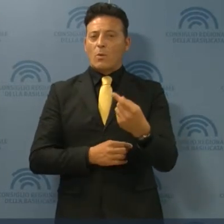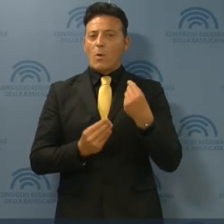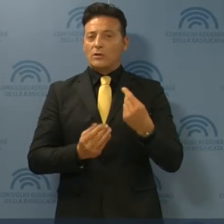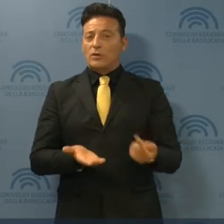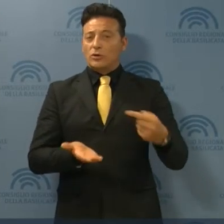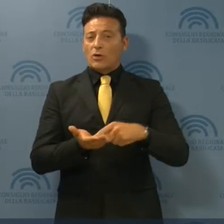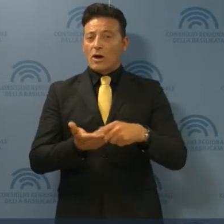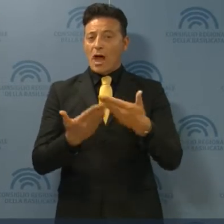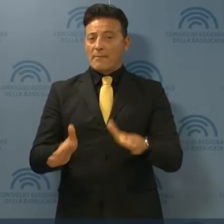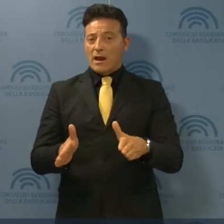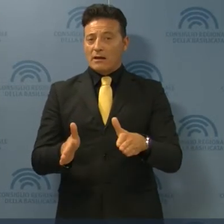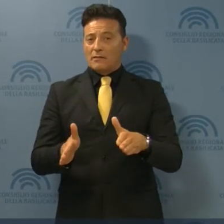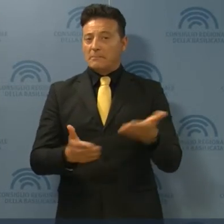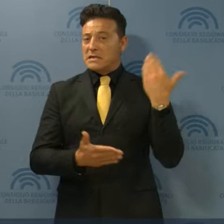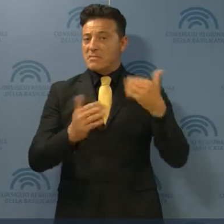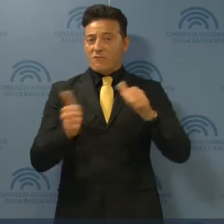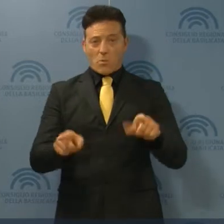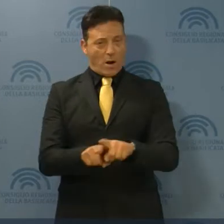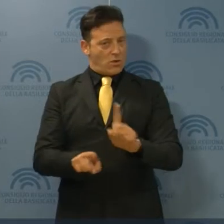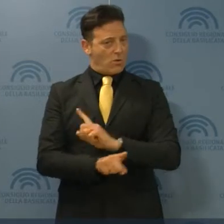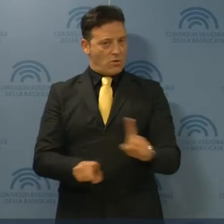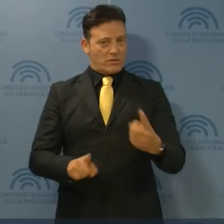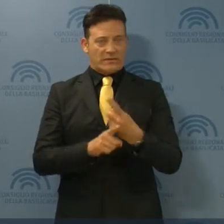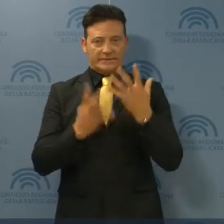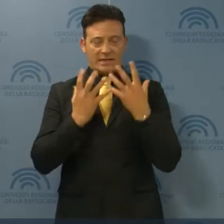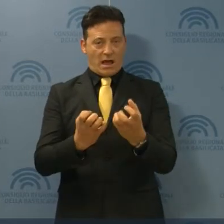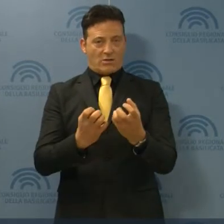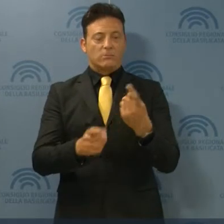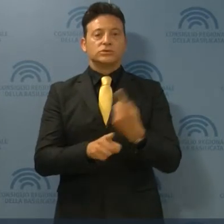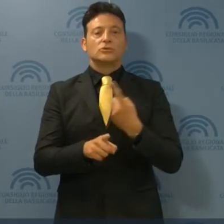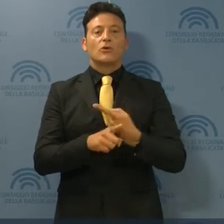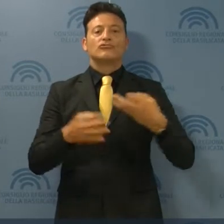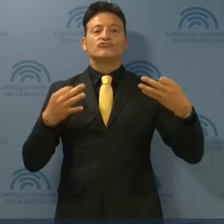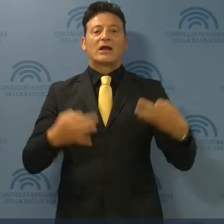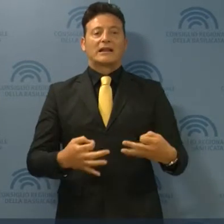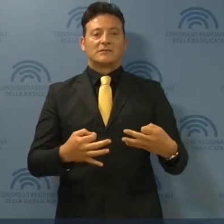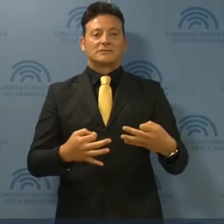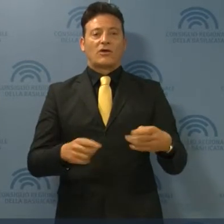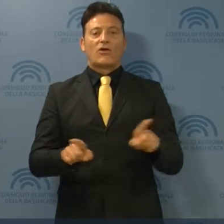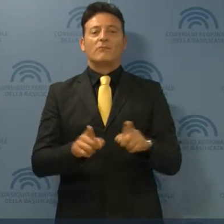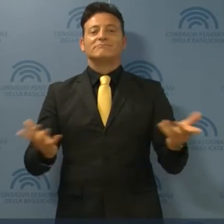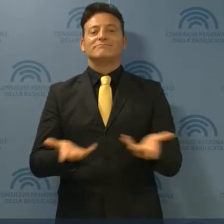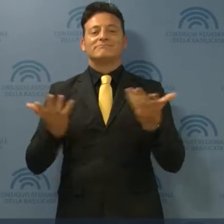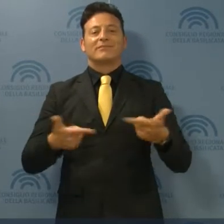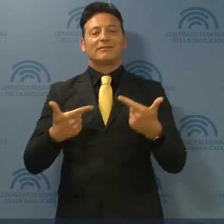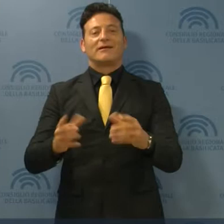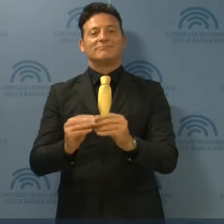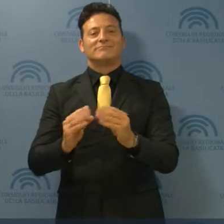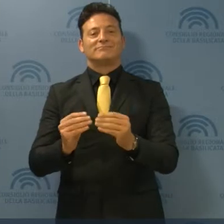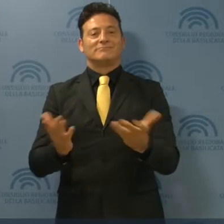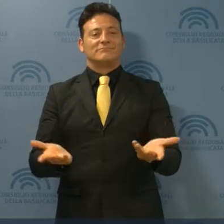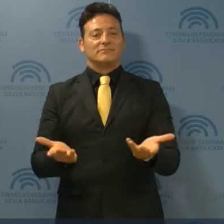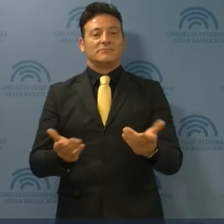riaprirà nulla dovrà essere come prima. Abbiamo bisogno di certezze e non di aggiustamenti.